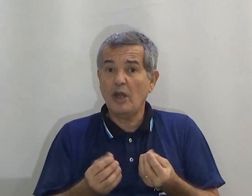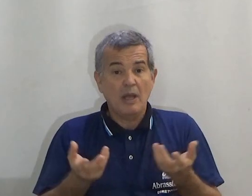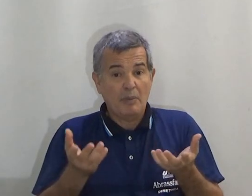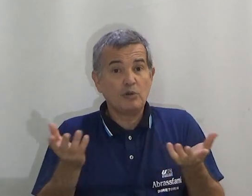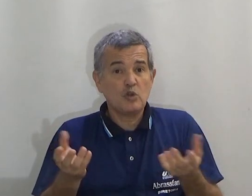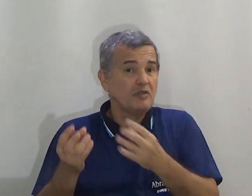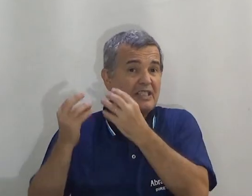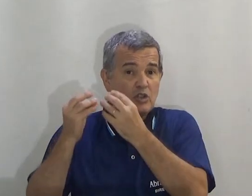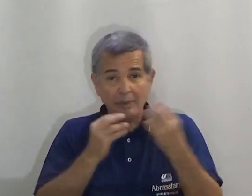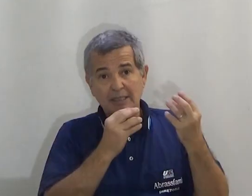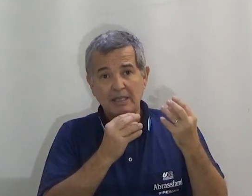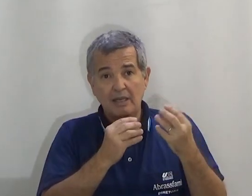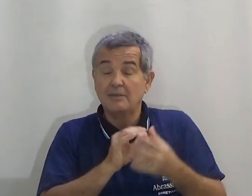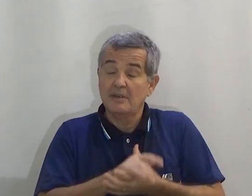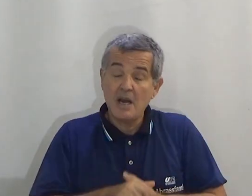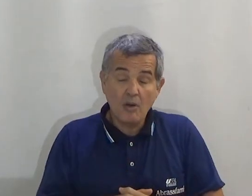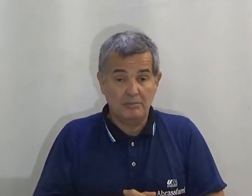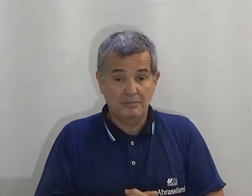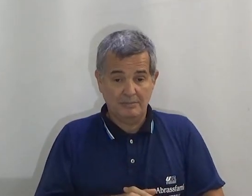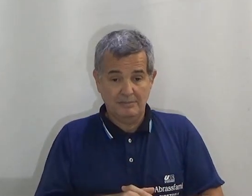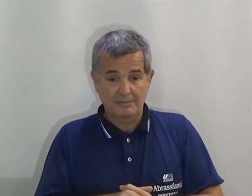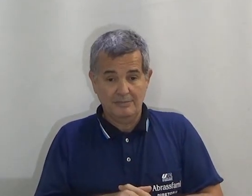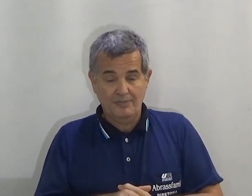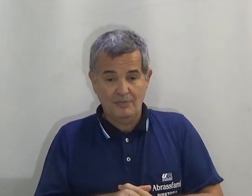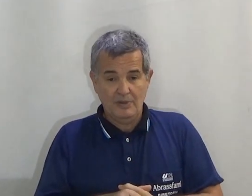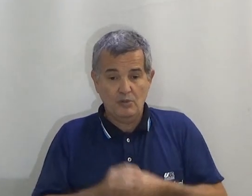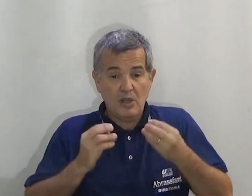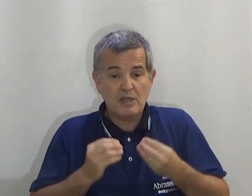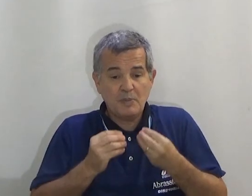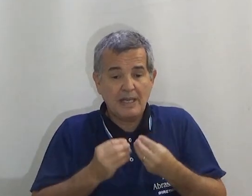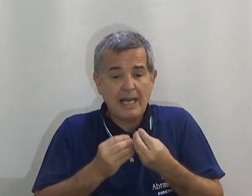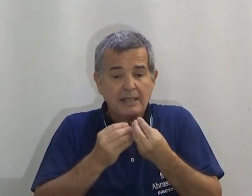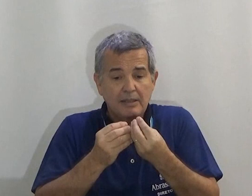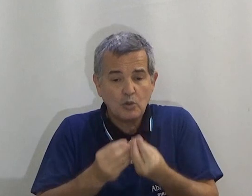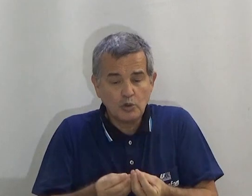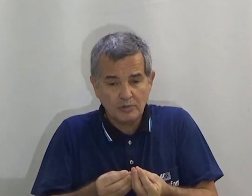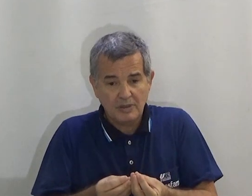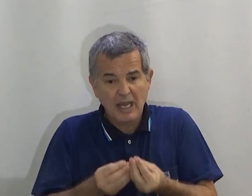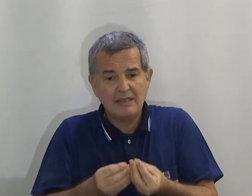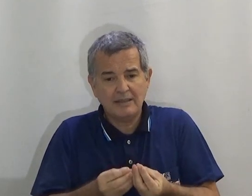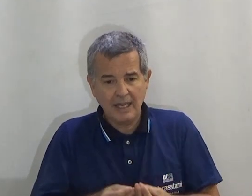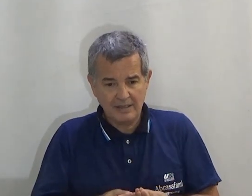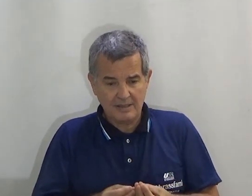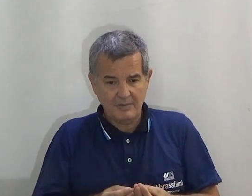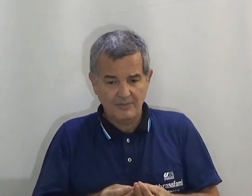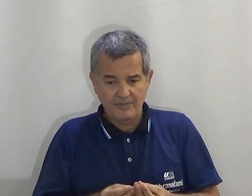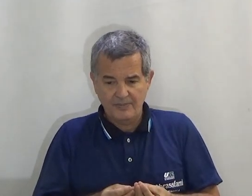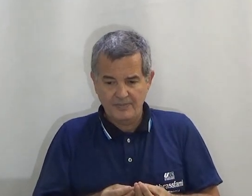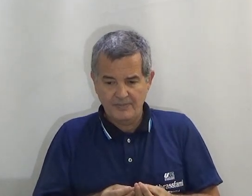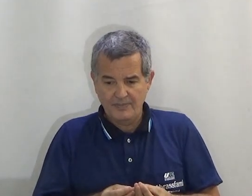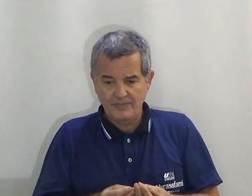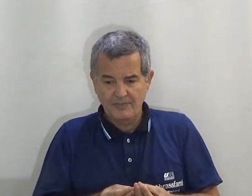classificador? Para o suco vai ser só melancia? Não. Eu tenho que explicar tudo em detalhes.